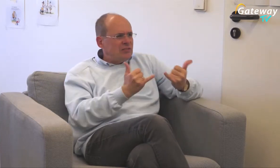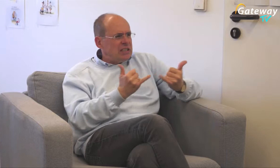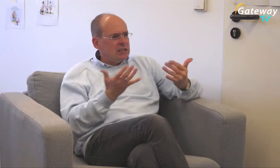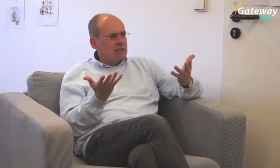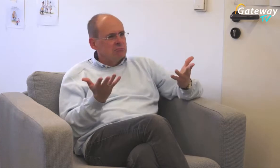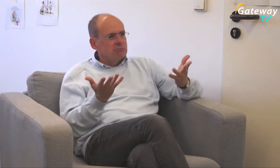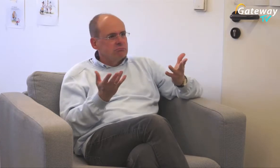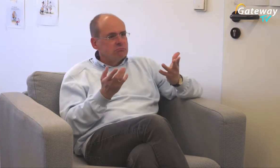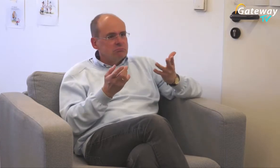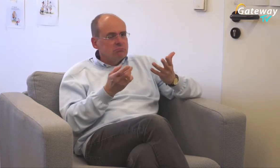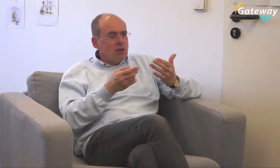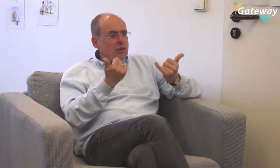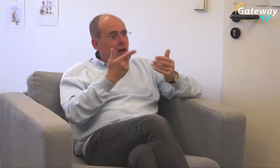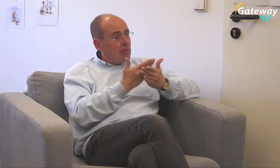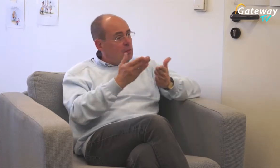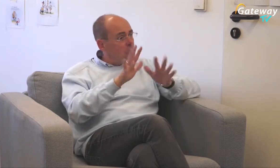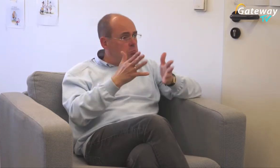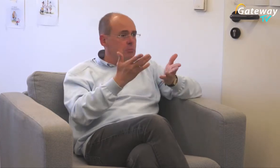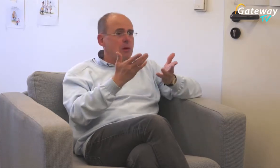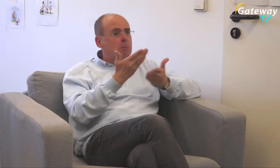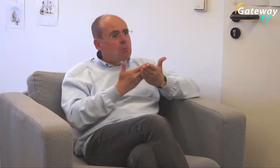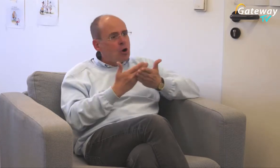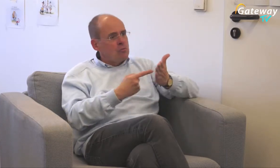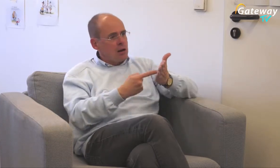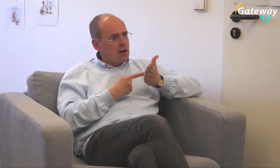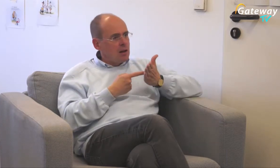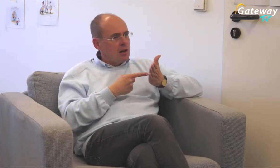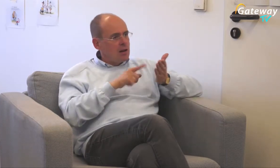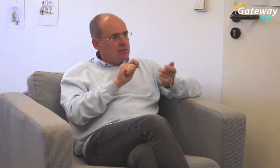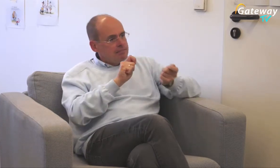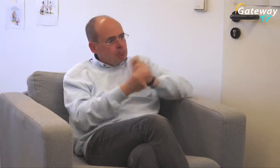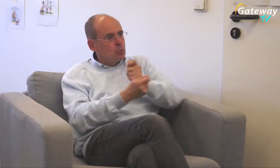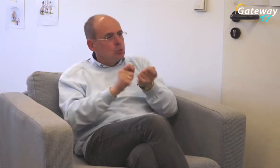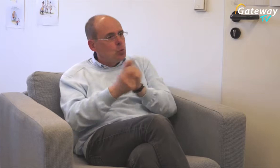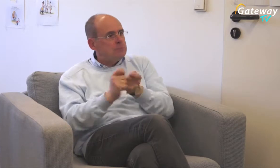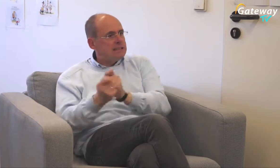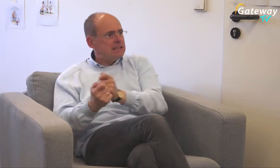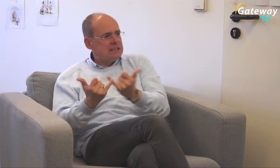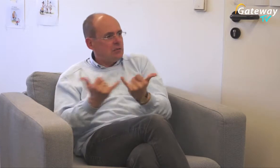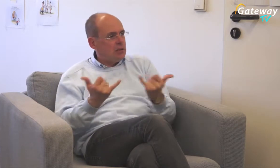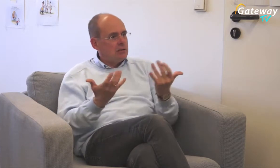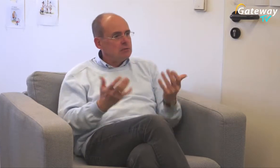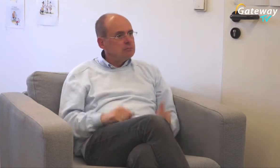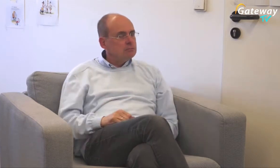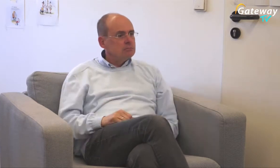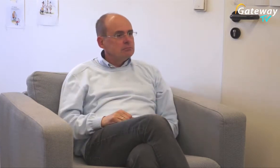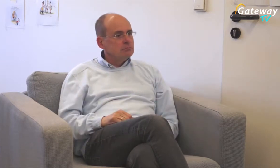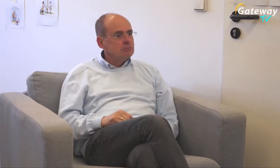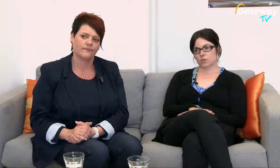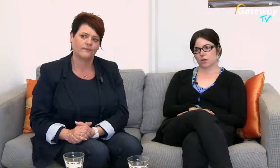unterstützt die denn? Wie läuft das ab? Können Sie da ein Beispiel bringen, wie das dann umgesetzt wird? Genau,